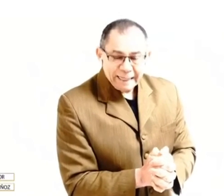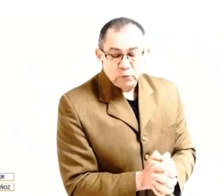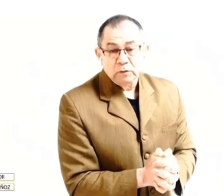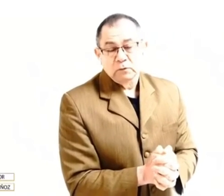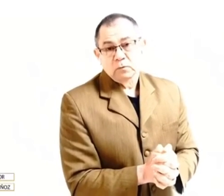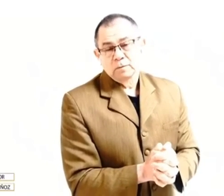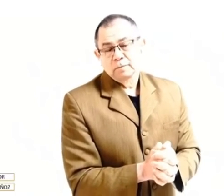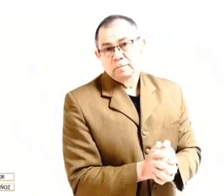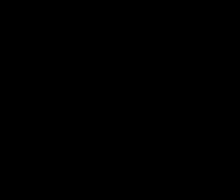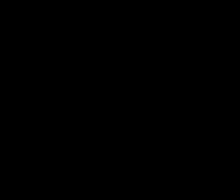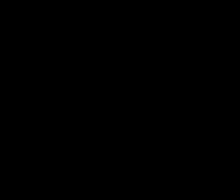jesucristo